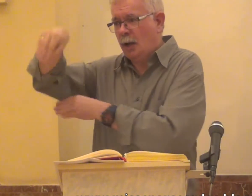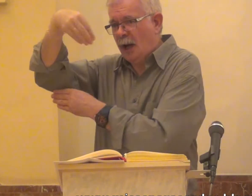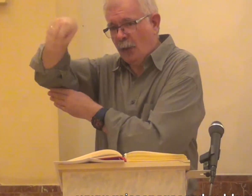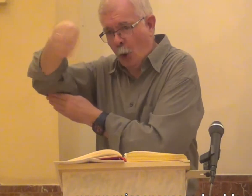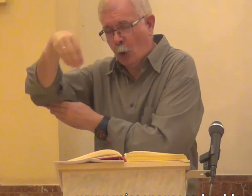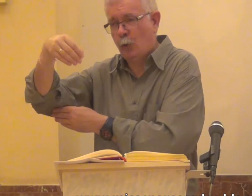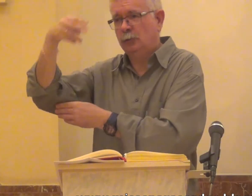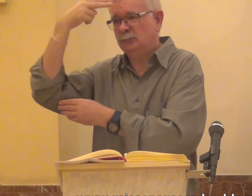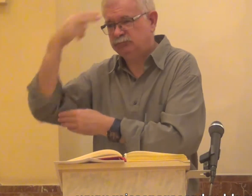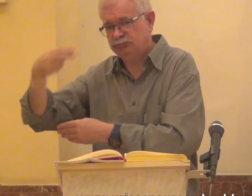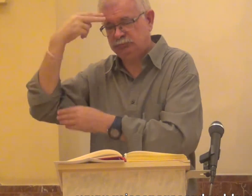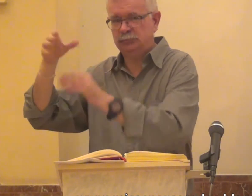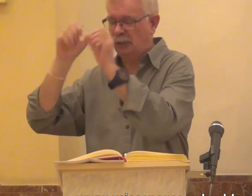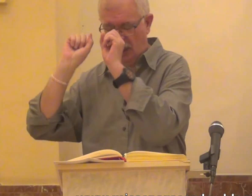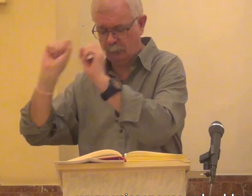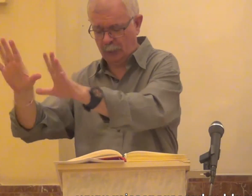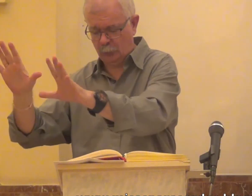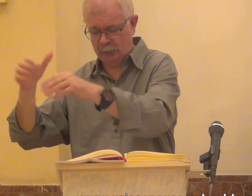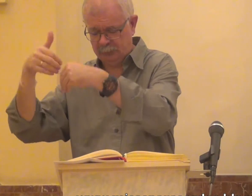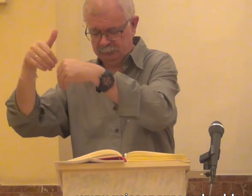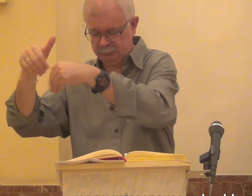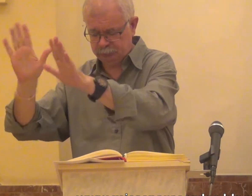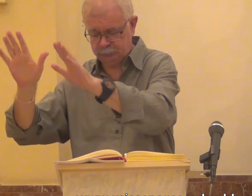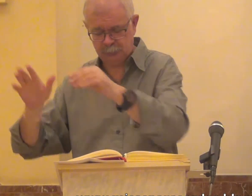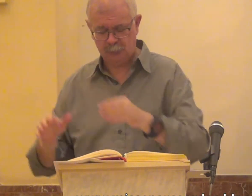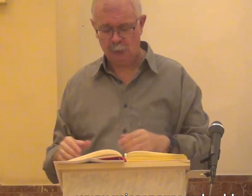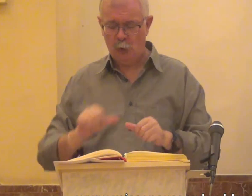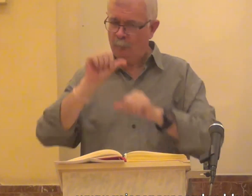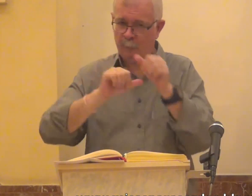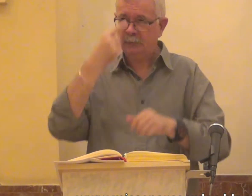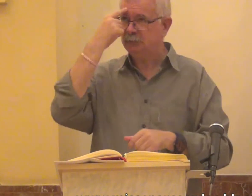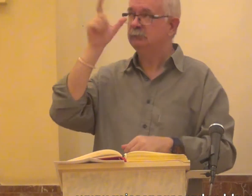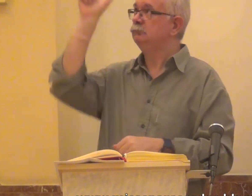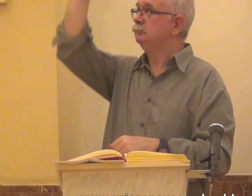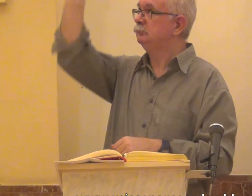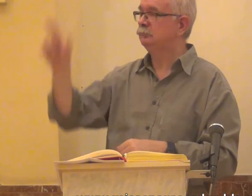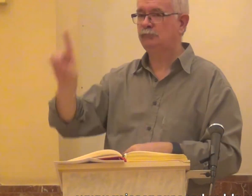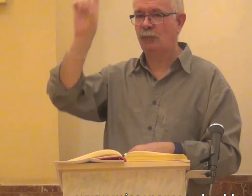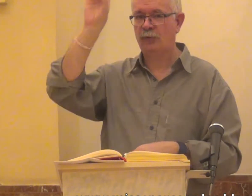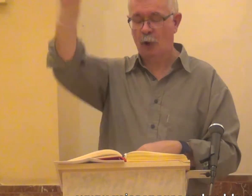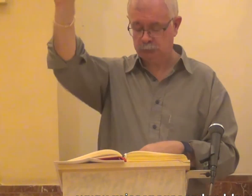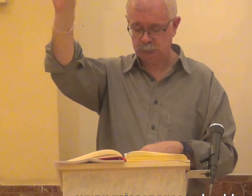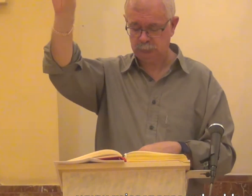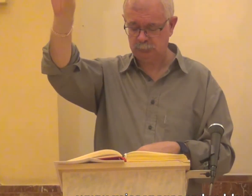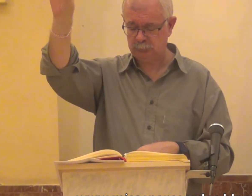de la acogida que nos hicisteis como abandonando los ídolos os volvisteis a Dios